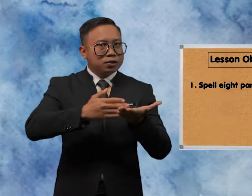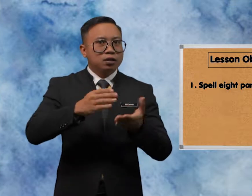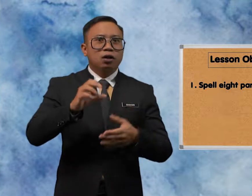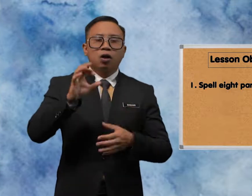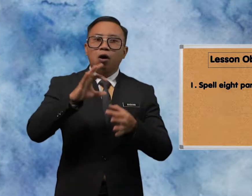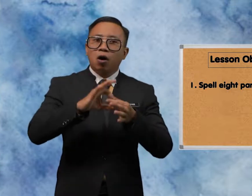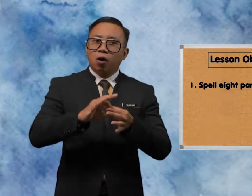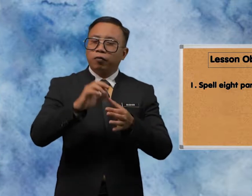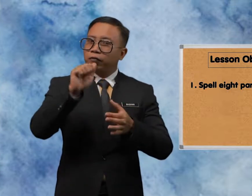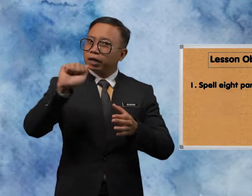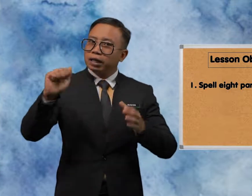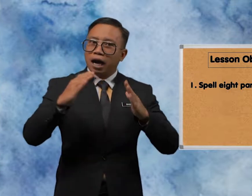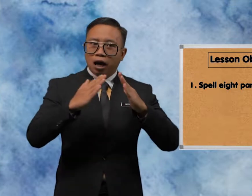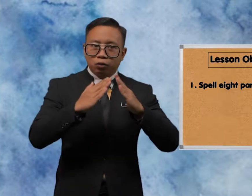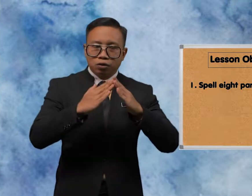of a house.